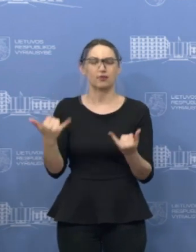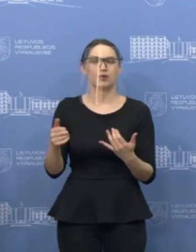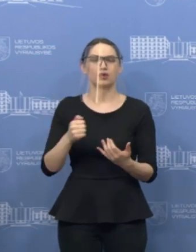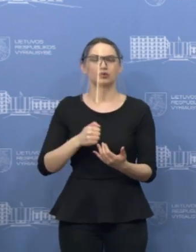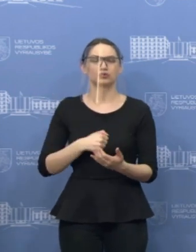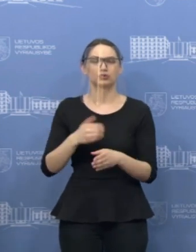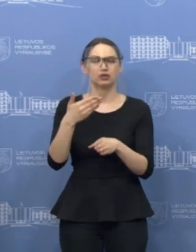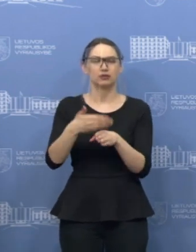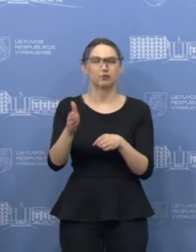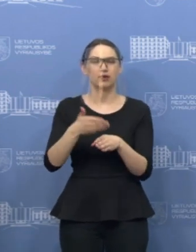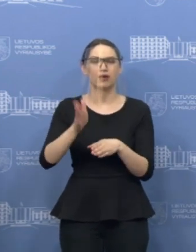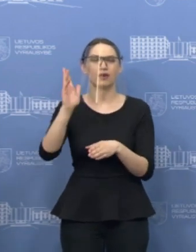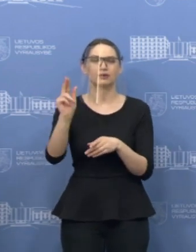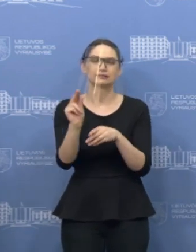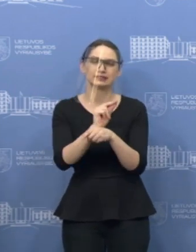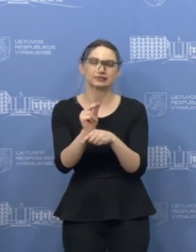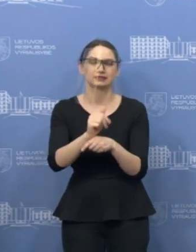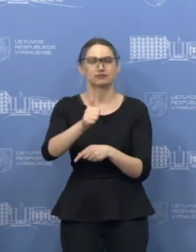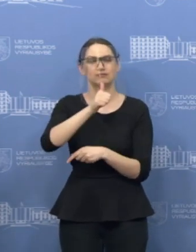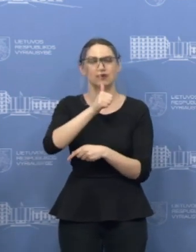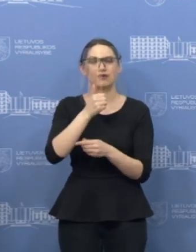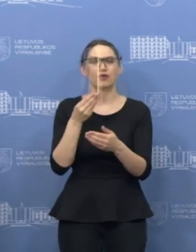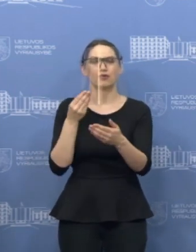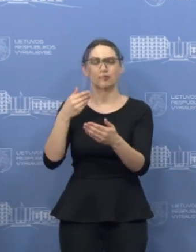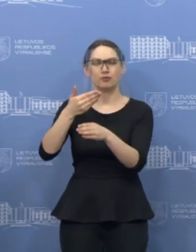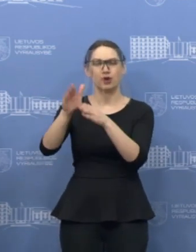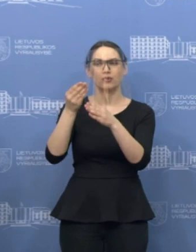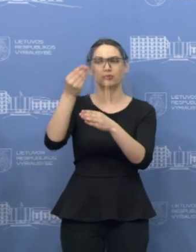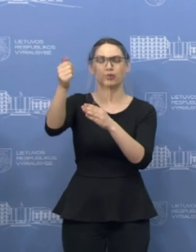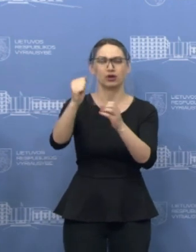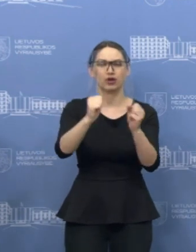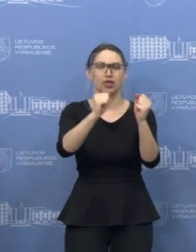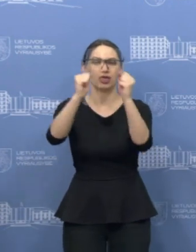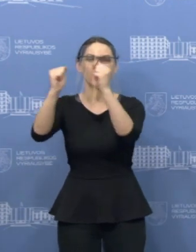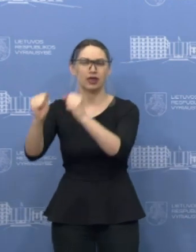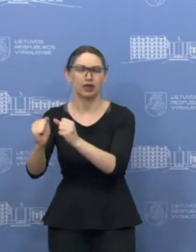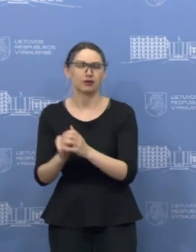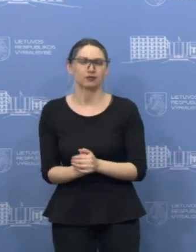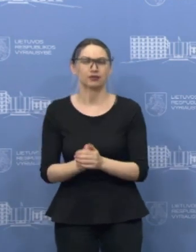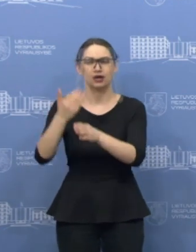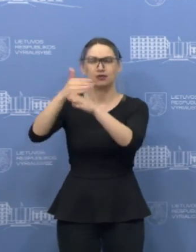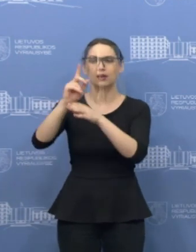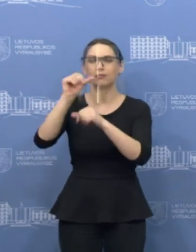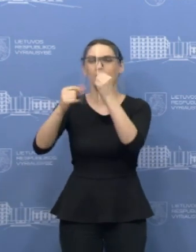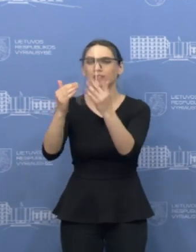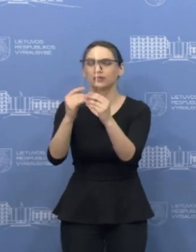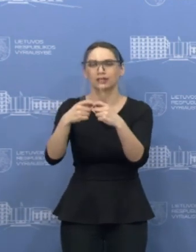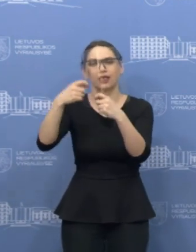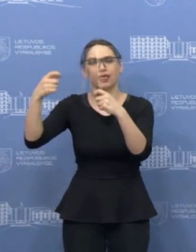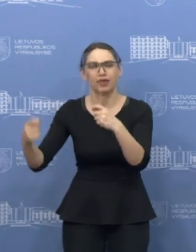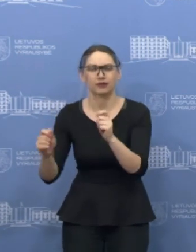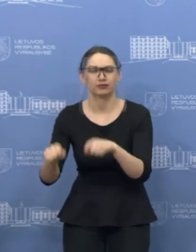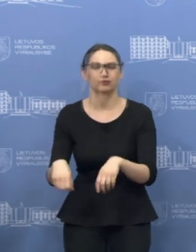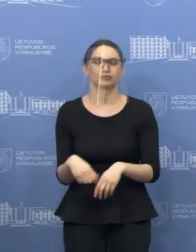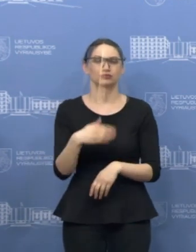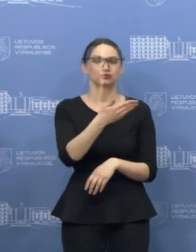pertvarkimams, pavyzdžiui, mokėjimo atidėjimams, laiko tarpio ilginimams ir kitiems pertvarkimams. Reiškia,